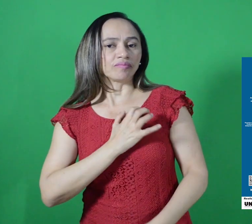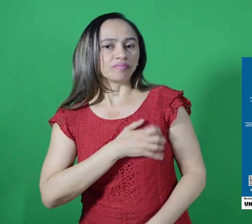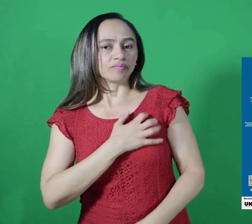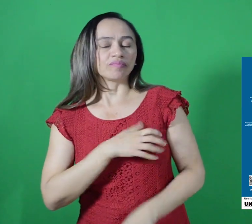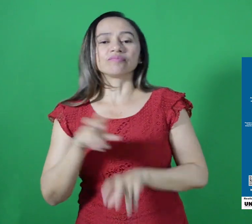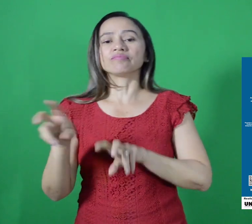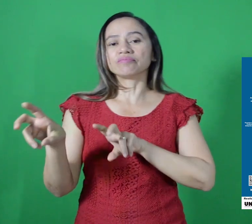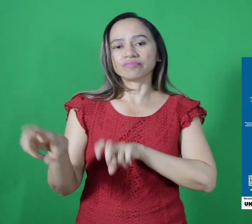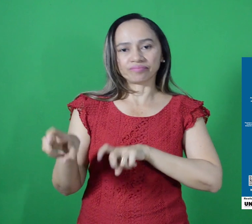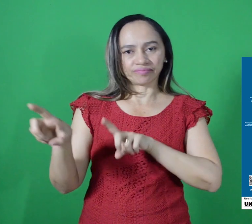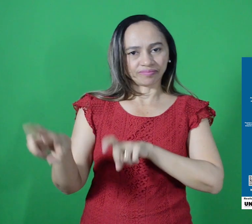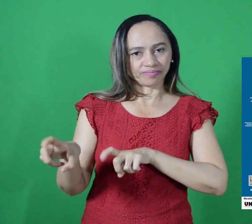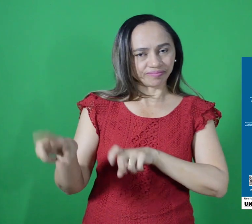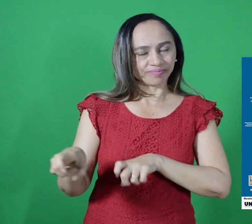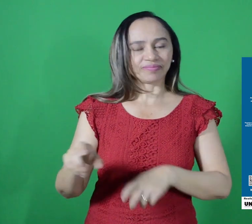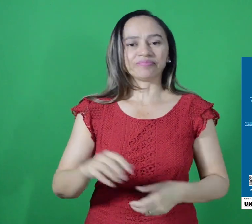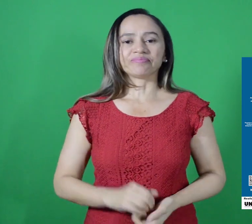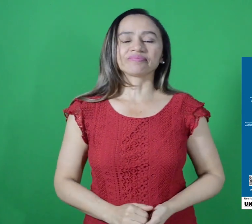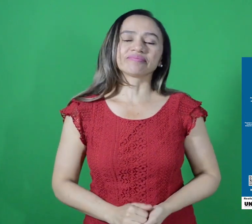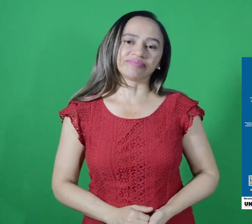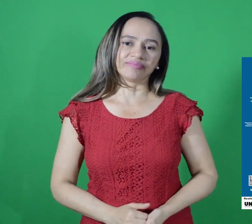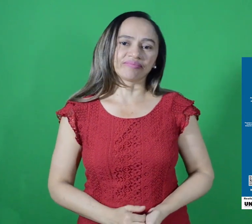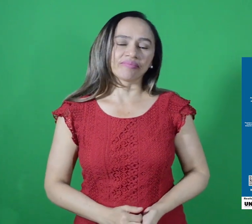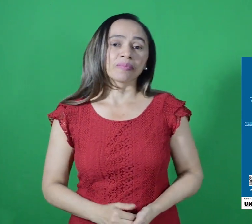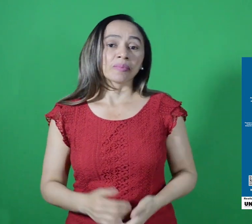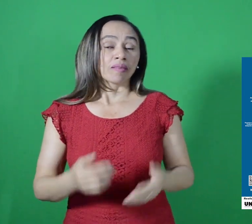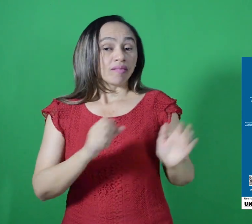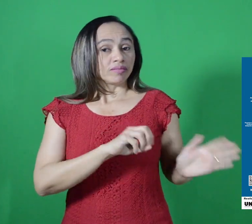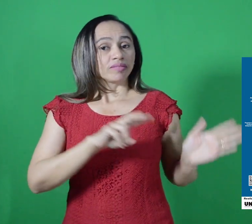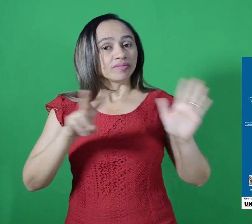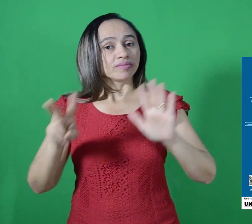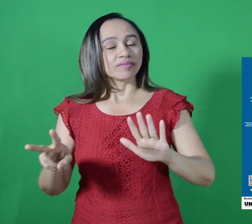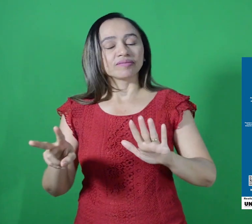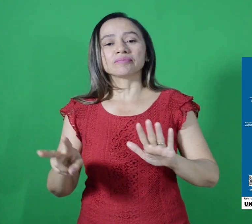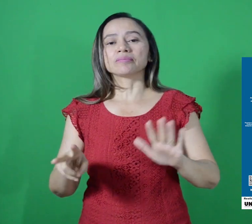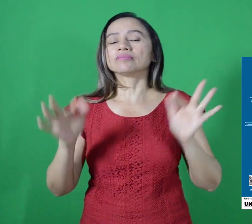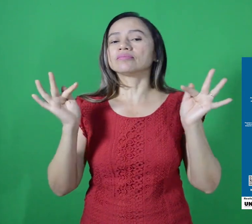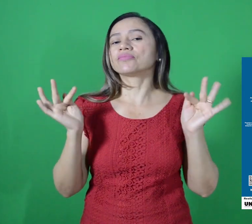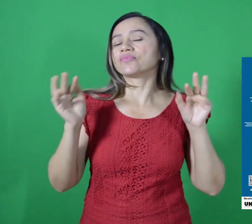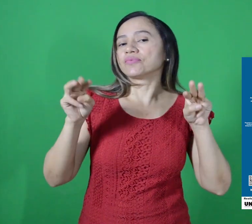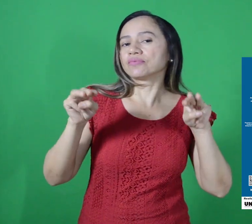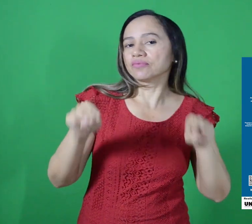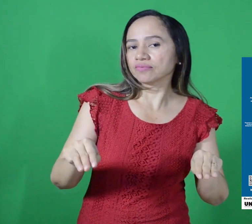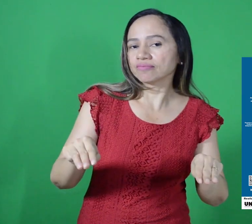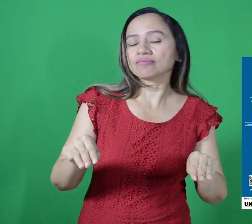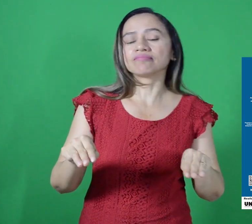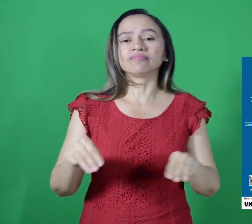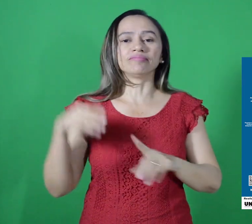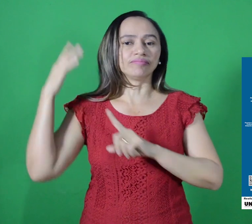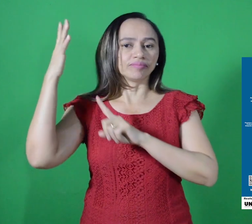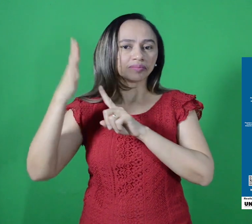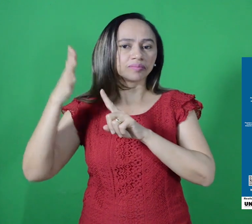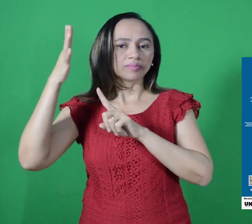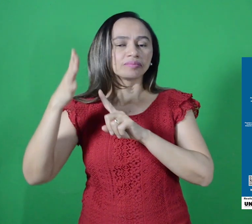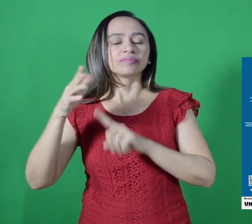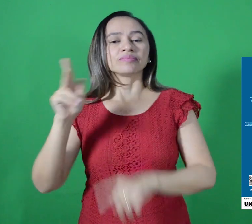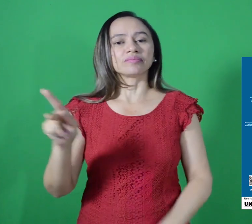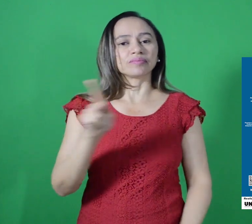Também intérprete de Libras do Instituto Federal, Sertão Pernambucano, Campo Zona Rural. A